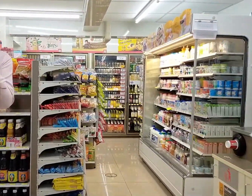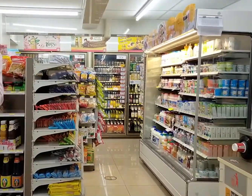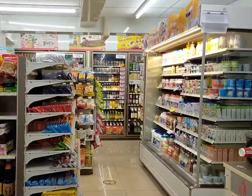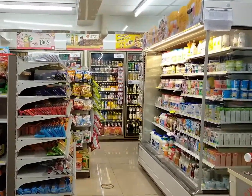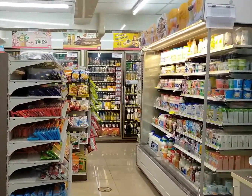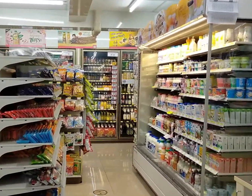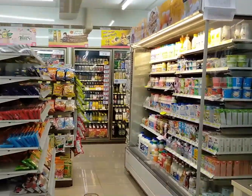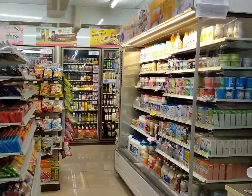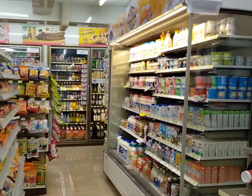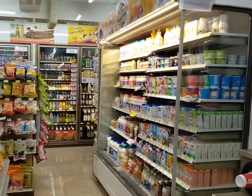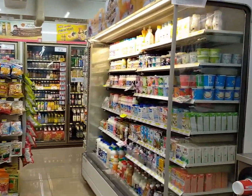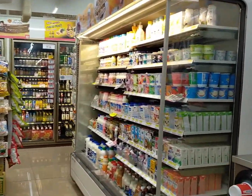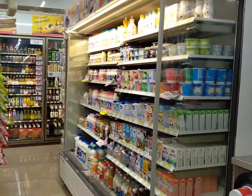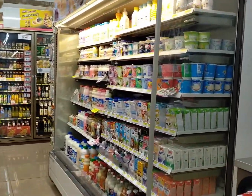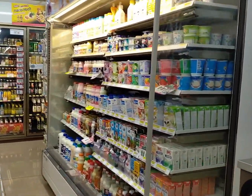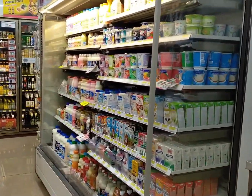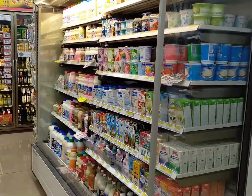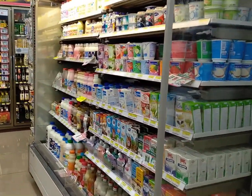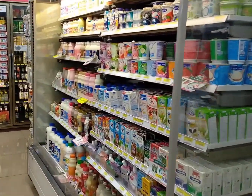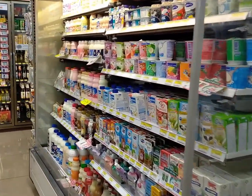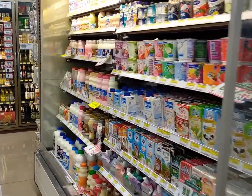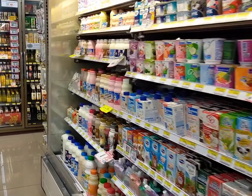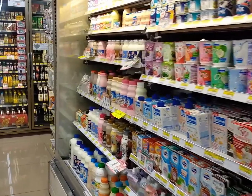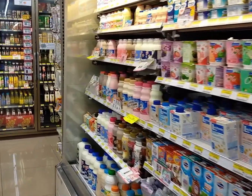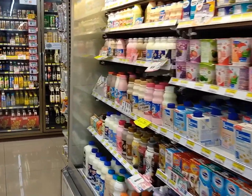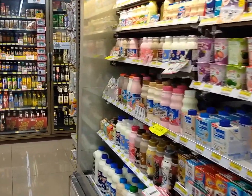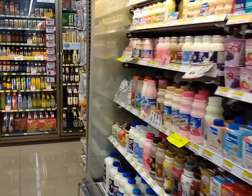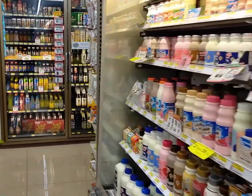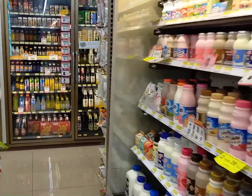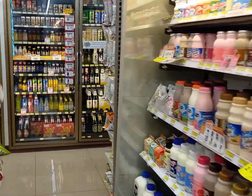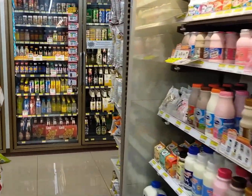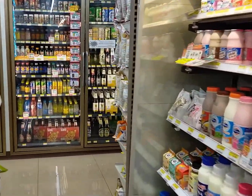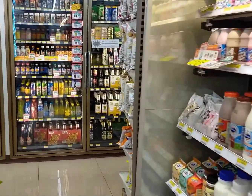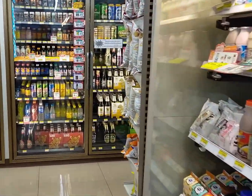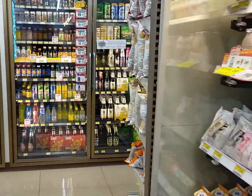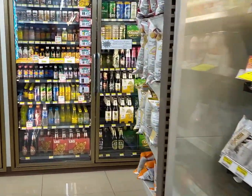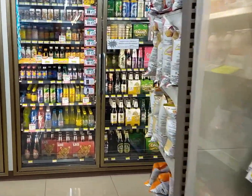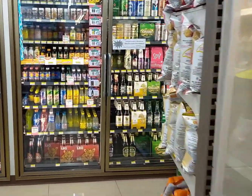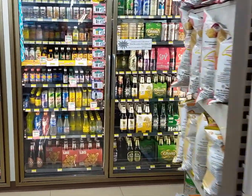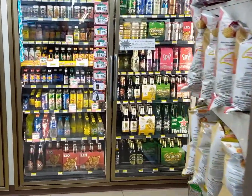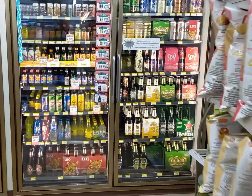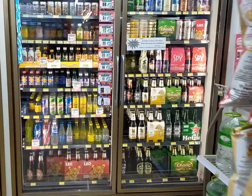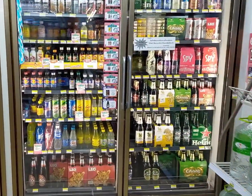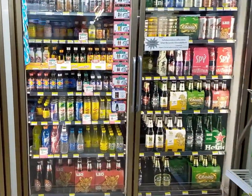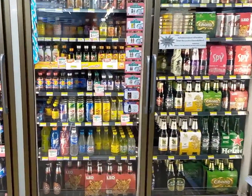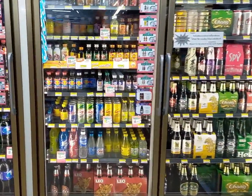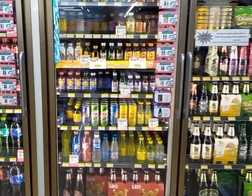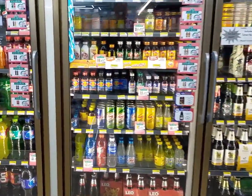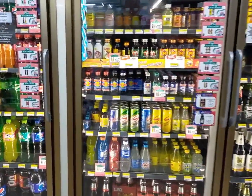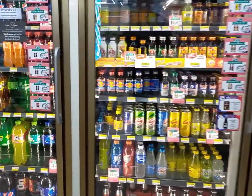10 detergent bar, may kasama yun ng isang free. So, lahat ng grocery list ko, yun muna yung portion. Kasi dalawang links yun